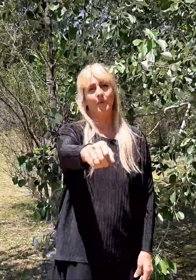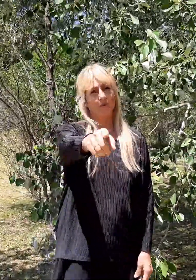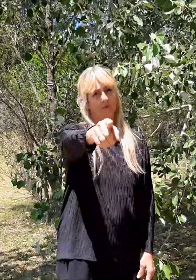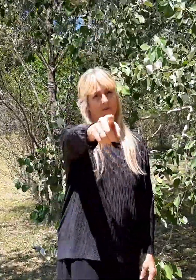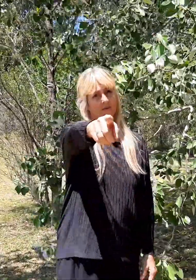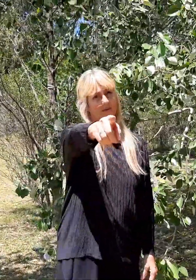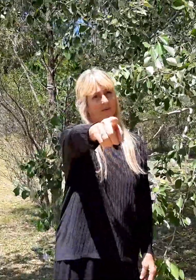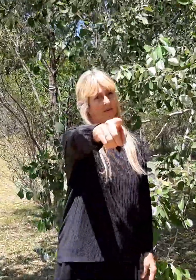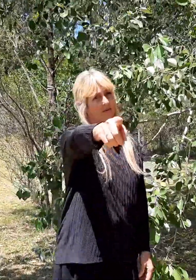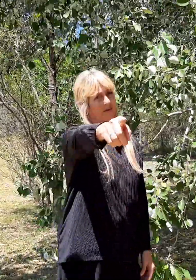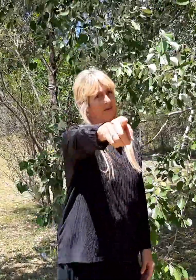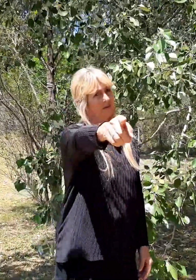por ti